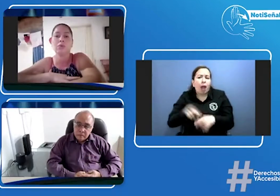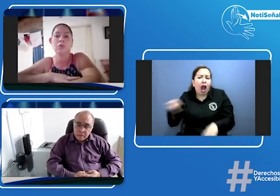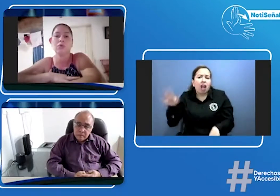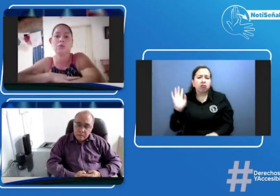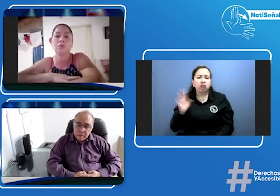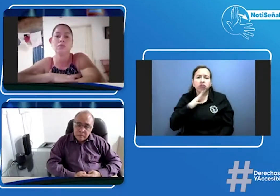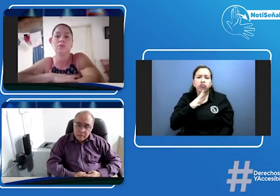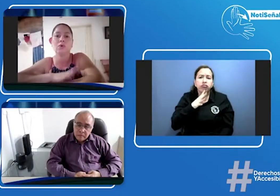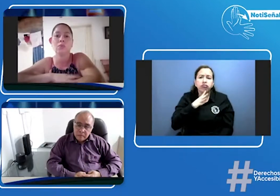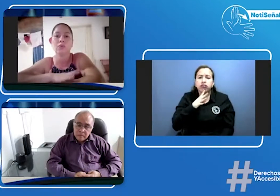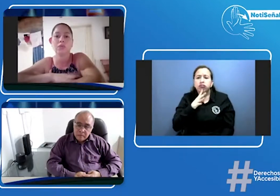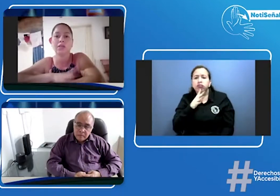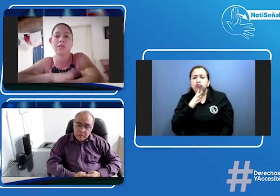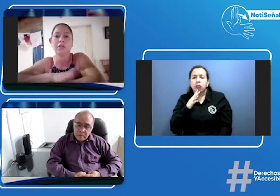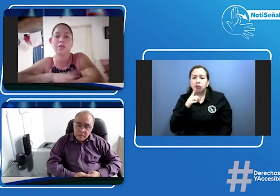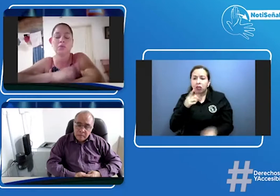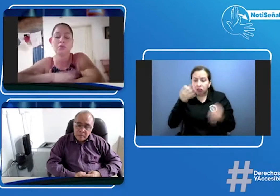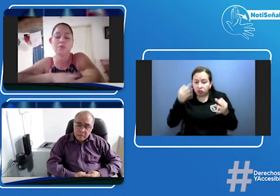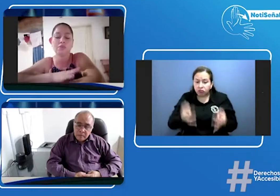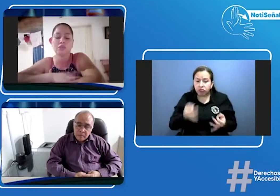como tal de profesional